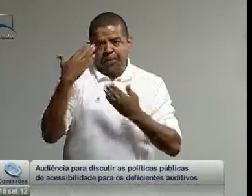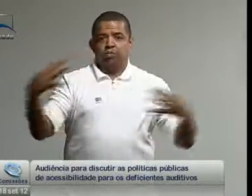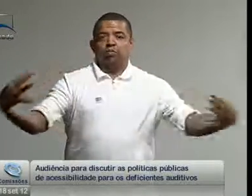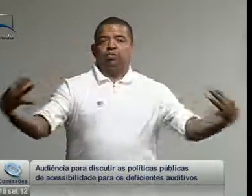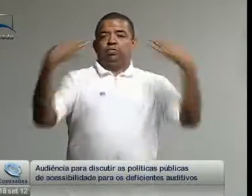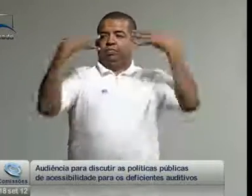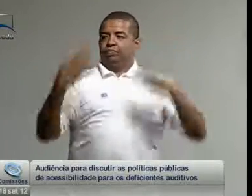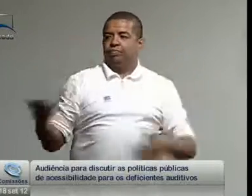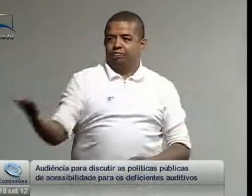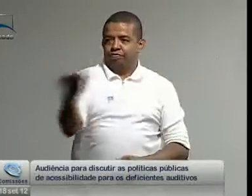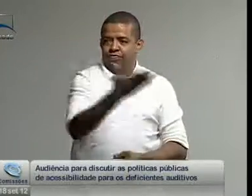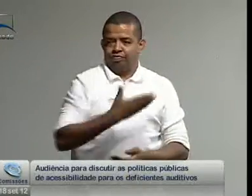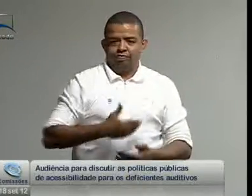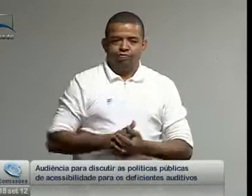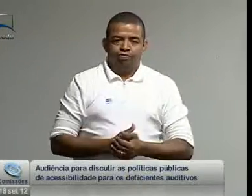isso. Muito obrigado pela atenção de vocês.